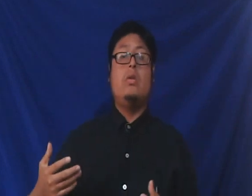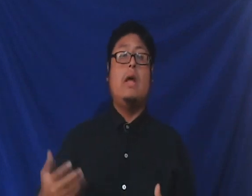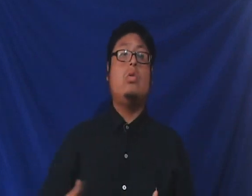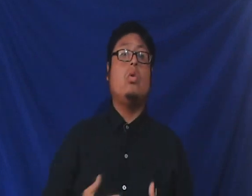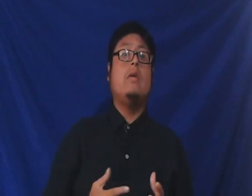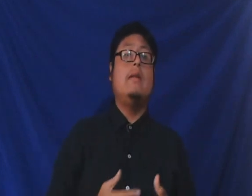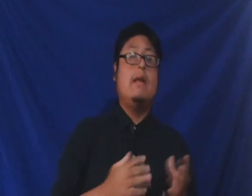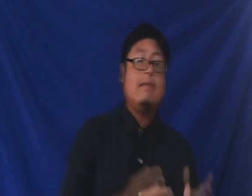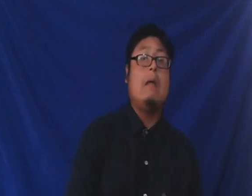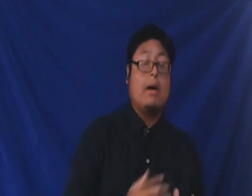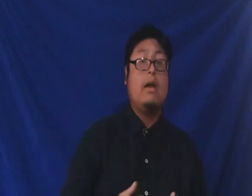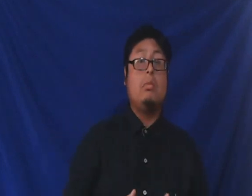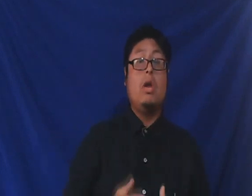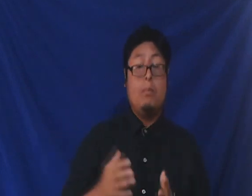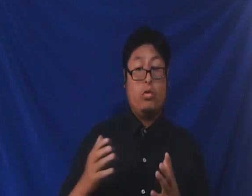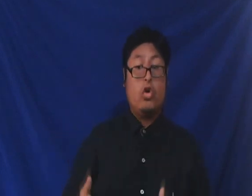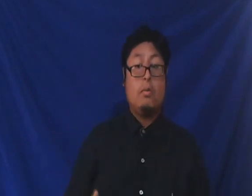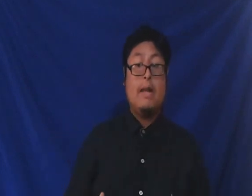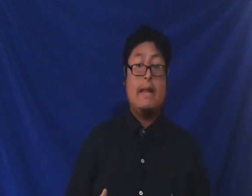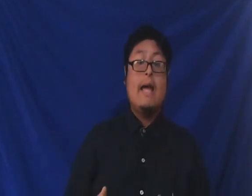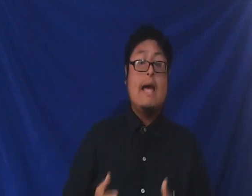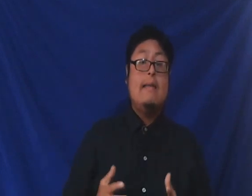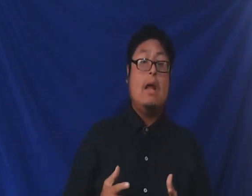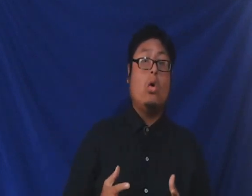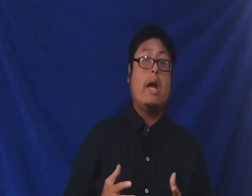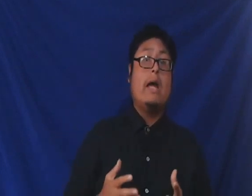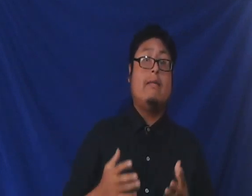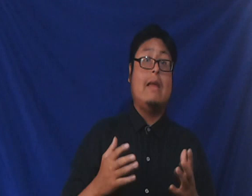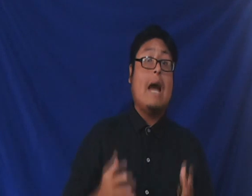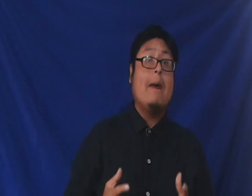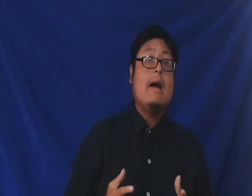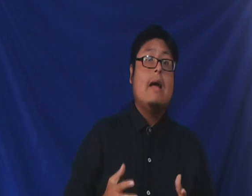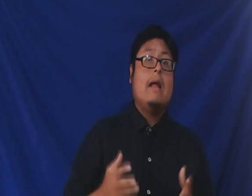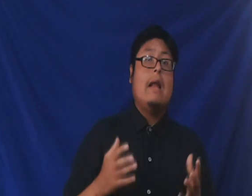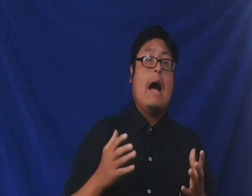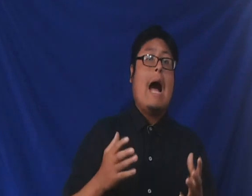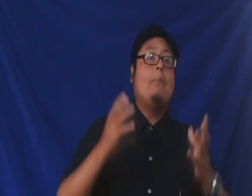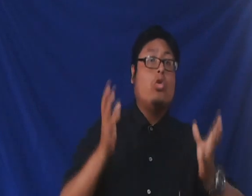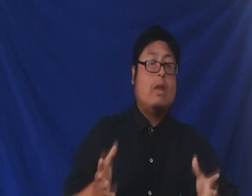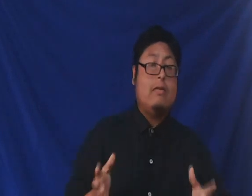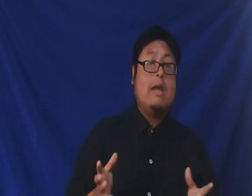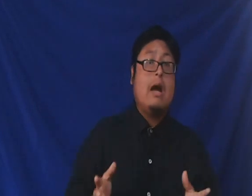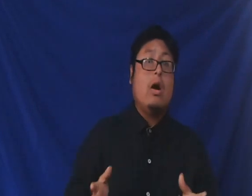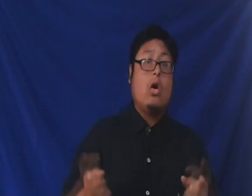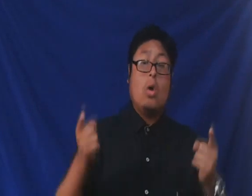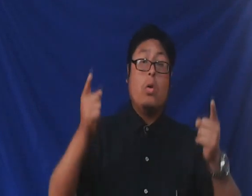estos de este salvajismo y posteriormente de lo que se llama la apostasía como